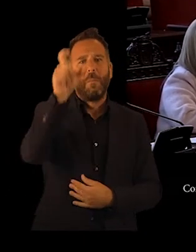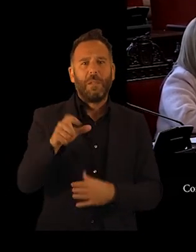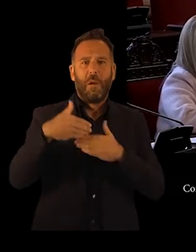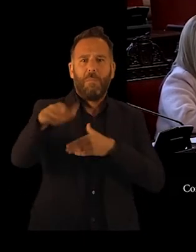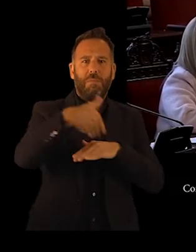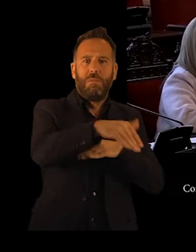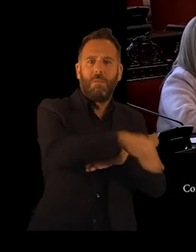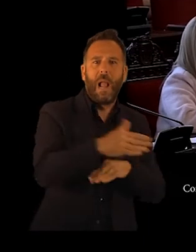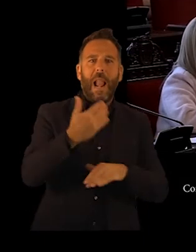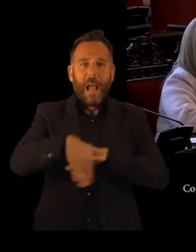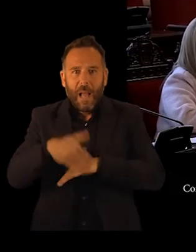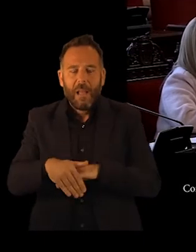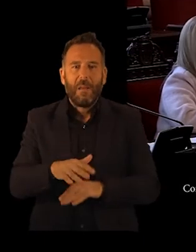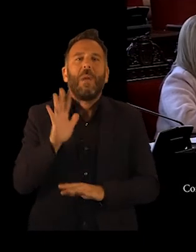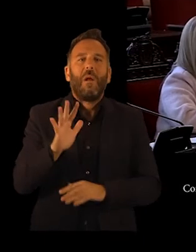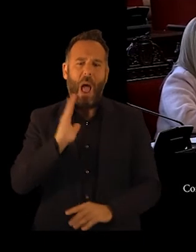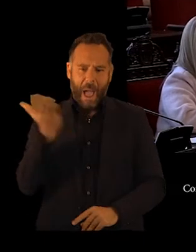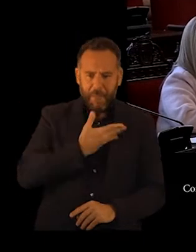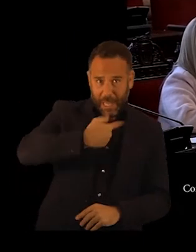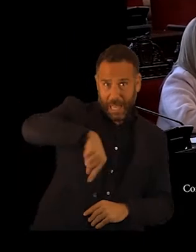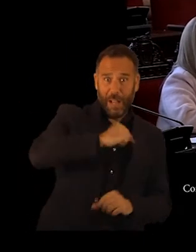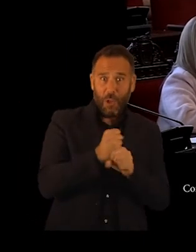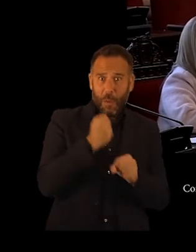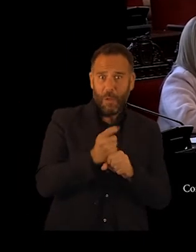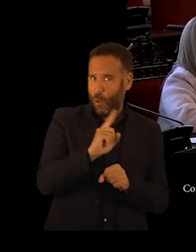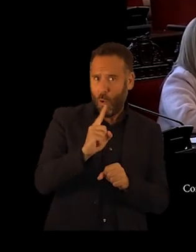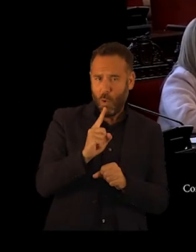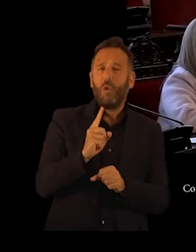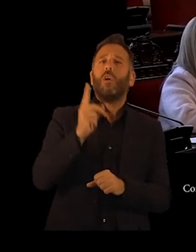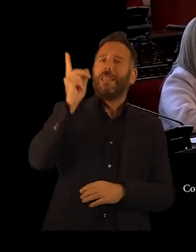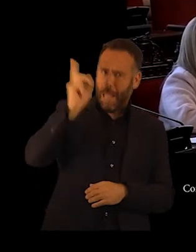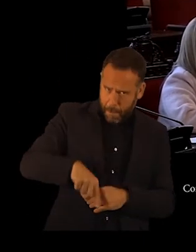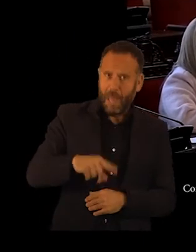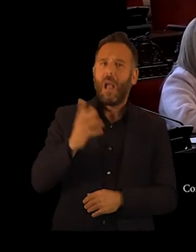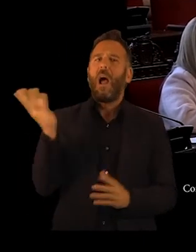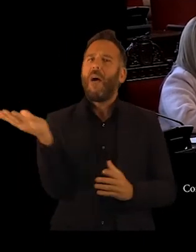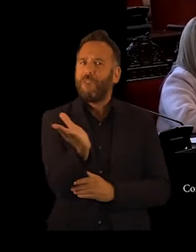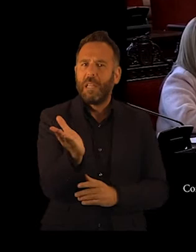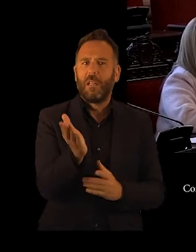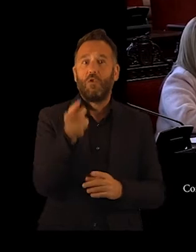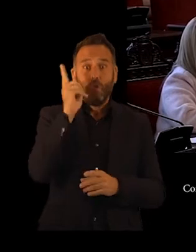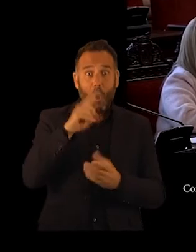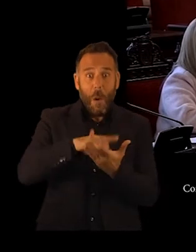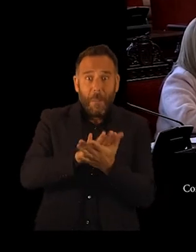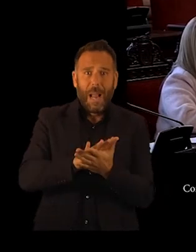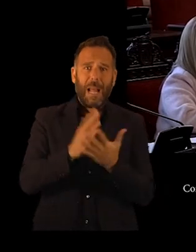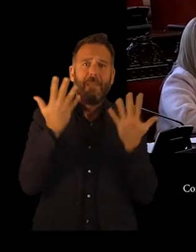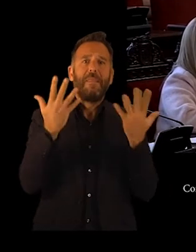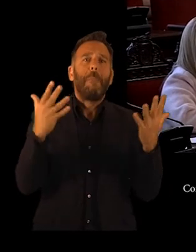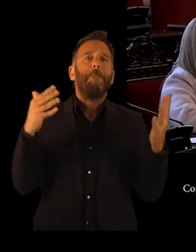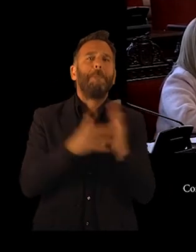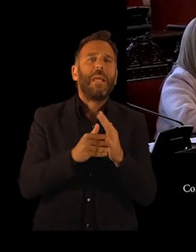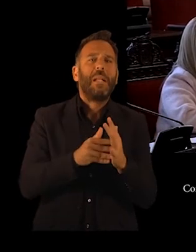Y lo más grave no es que afecte solo a los trabajadores. Lo más grave es que afecta solamente en la provincia de Málaga a más de 10